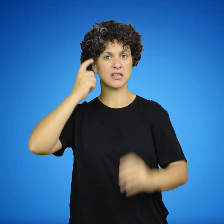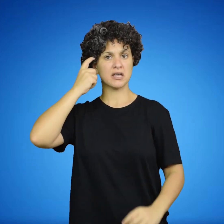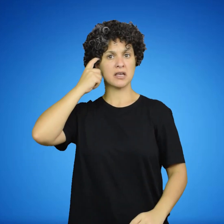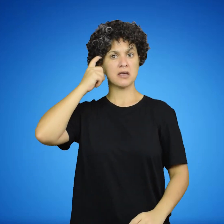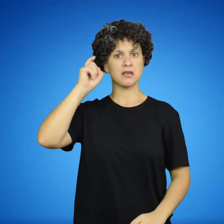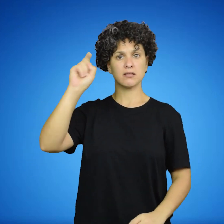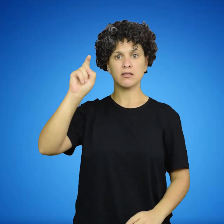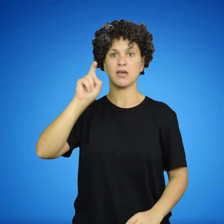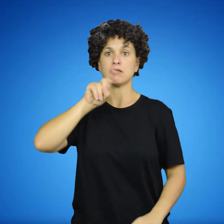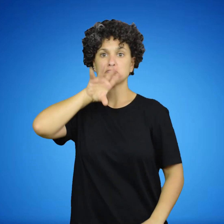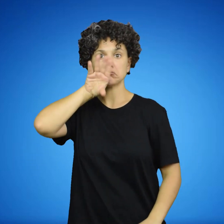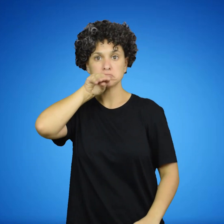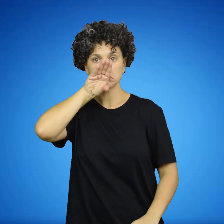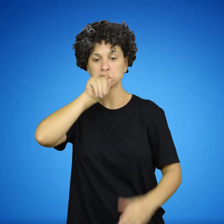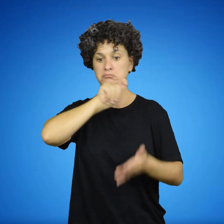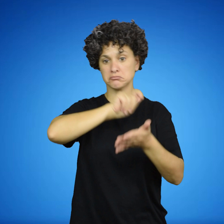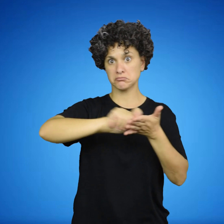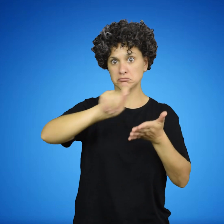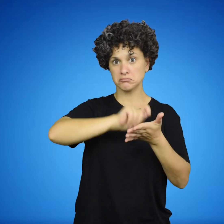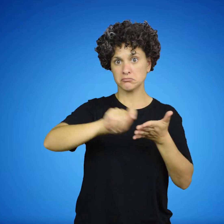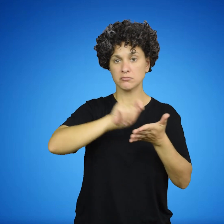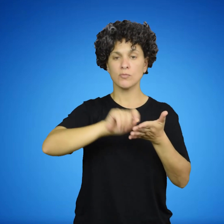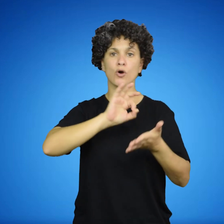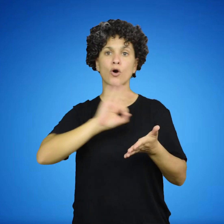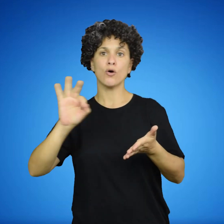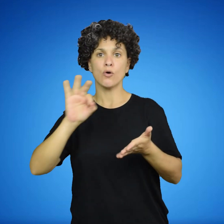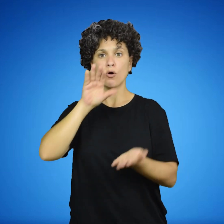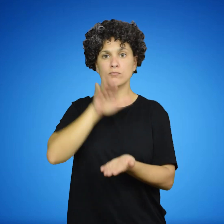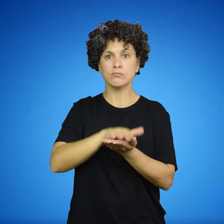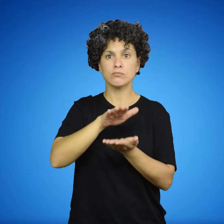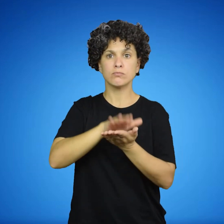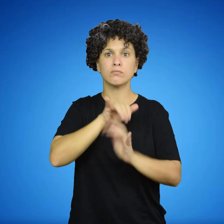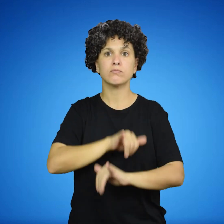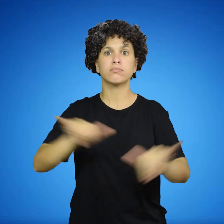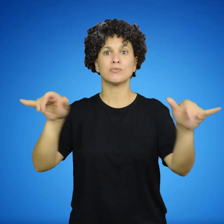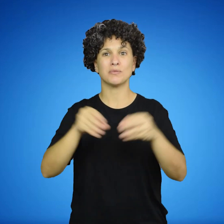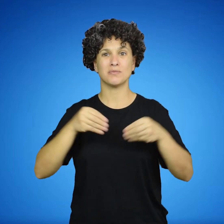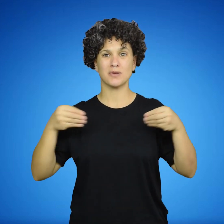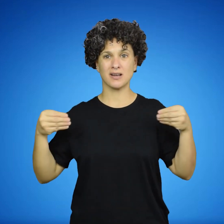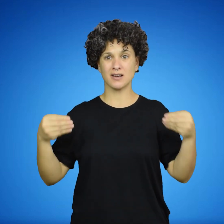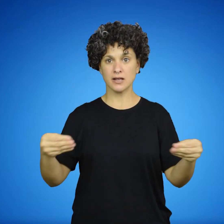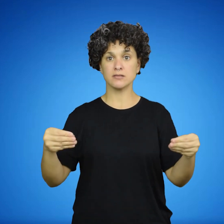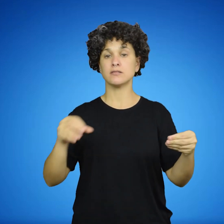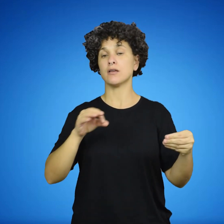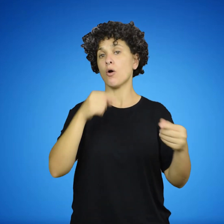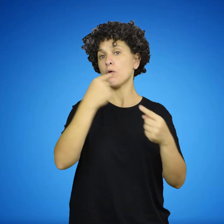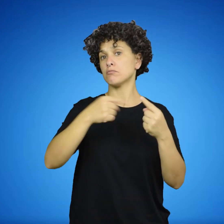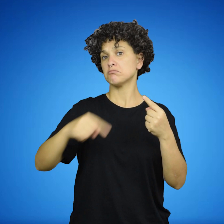pensamientos por palabras, escritos privados o publicados en la prensa, o por cualquier otra forma de